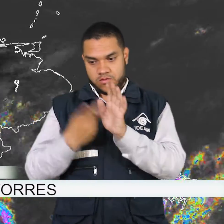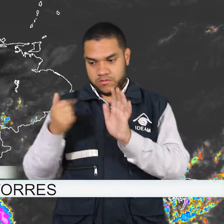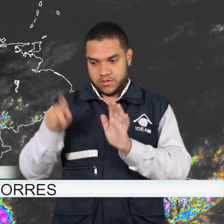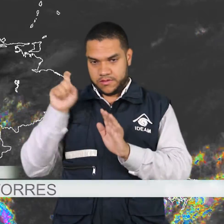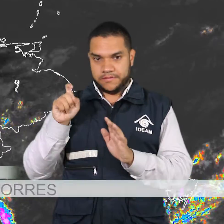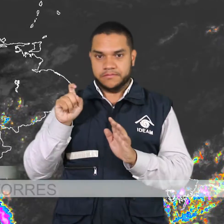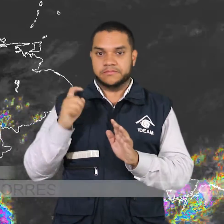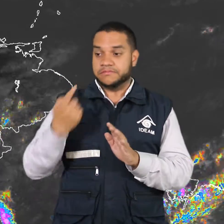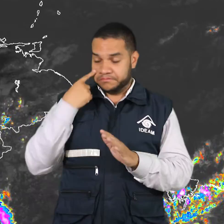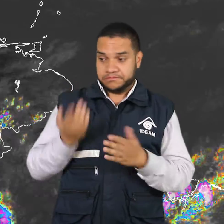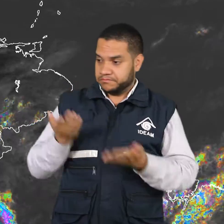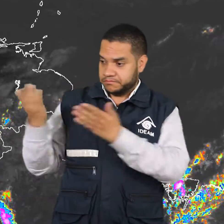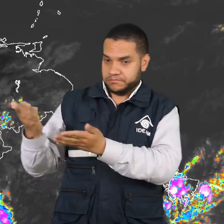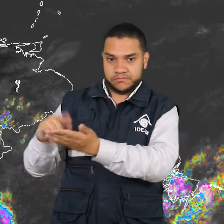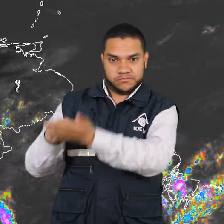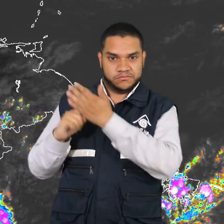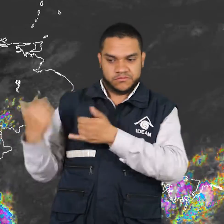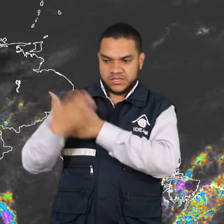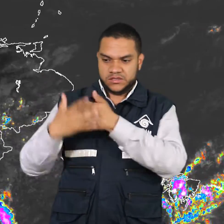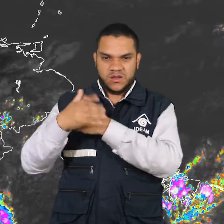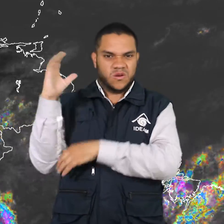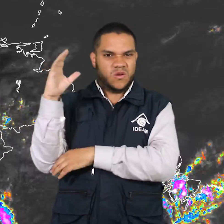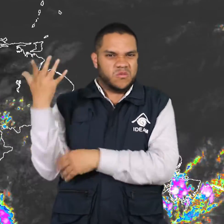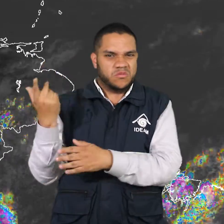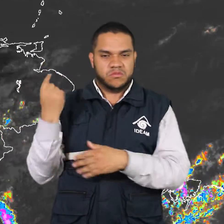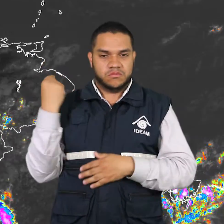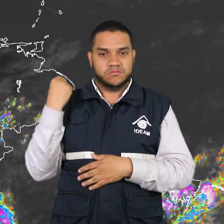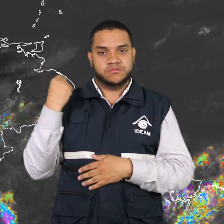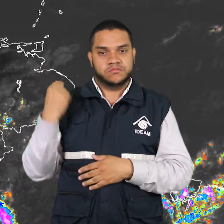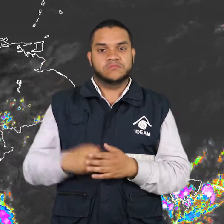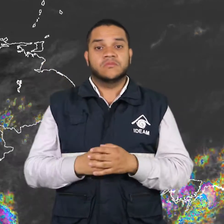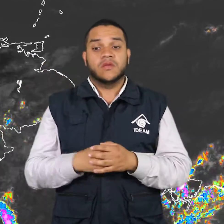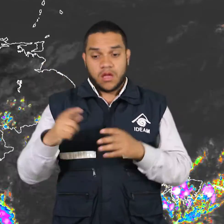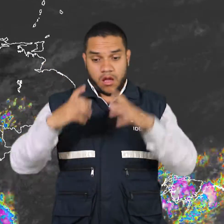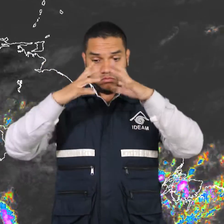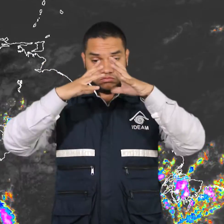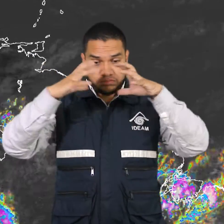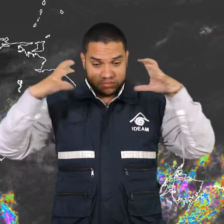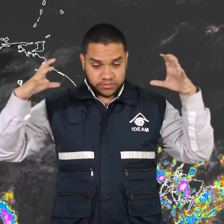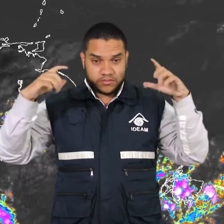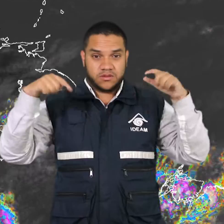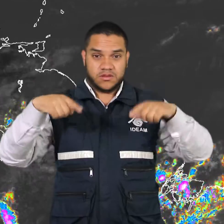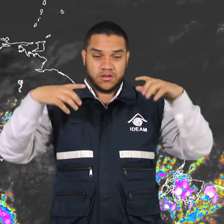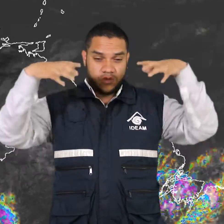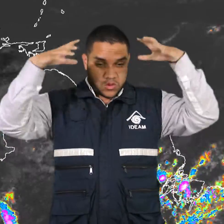Como lo pueden apreciar en nuestras últimas imágenes de satélite, la mayor nubosidad acompañada de lluvias y actividad